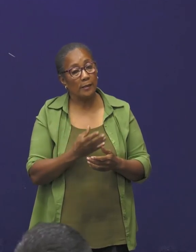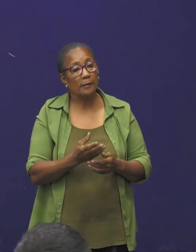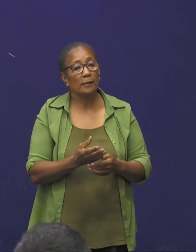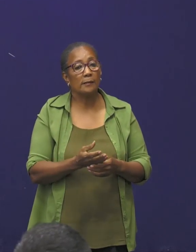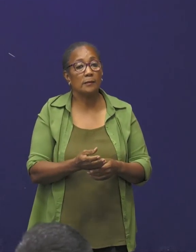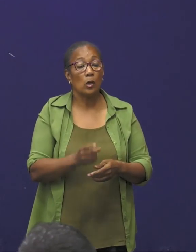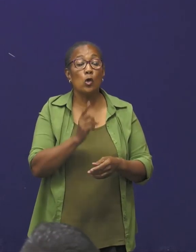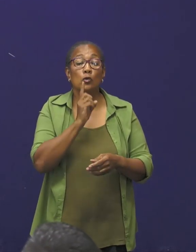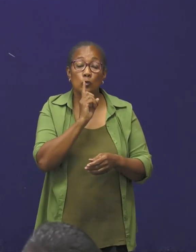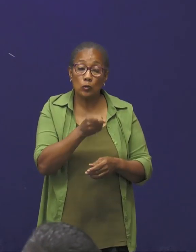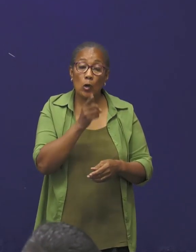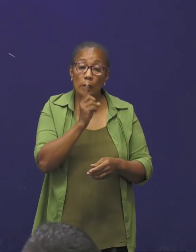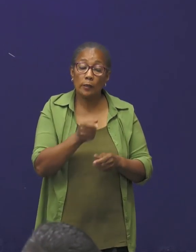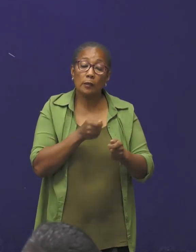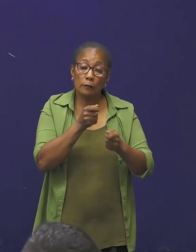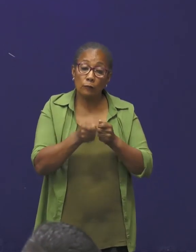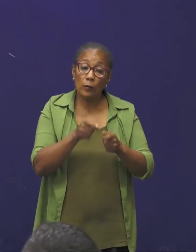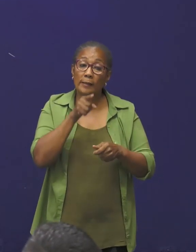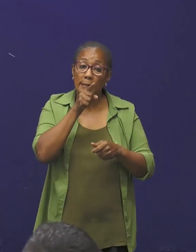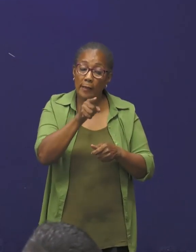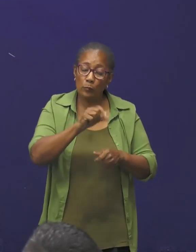dat Yusrevi, bescherm Yusrevi,